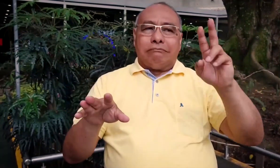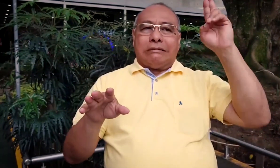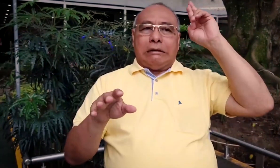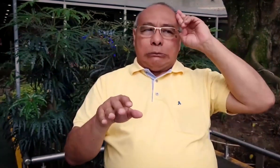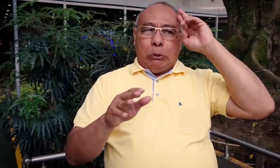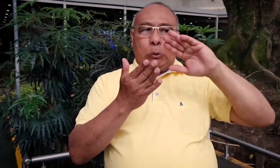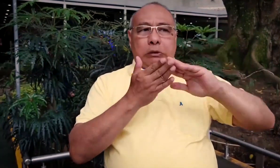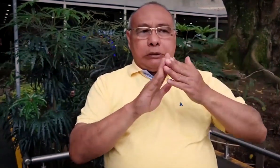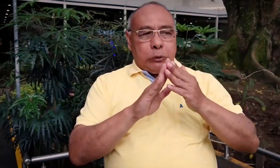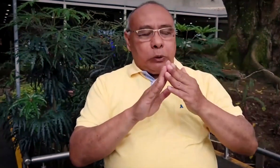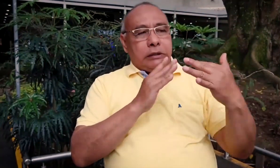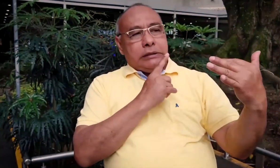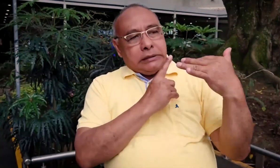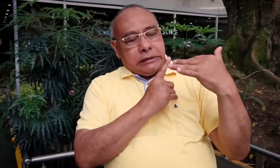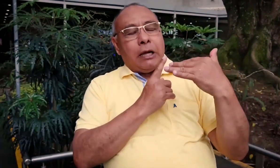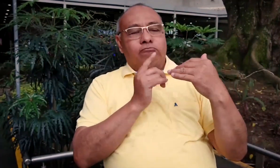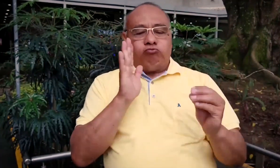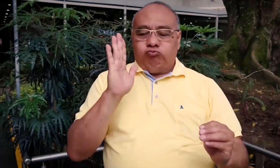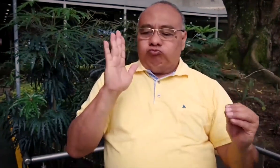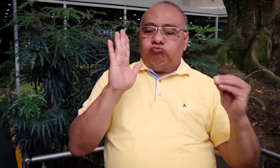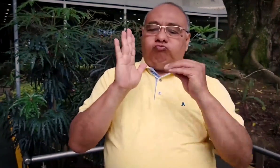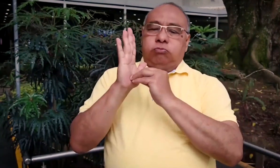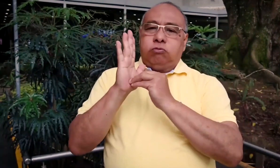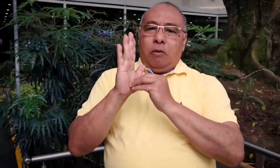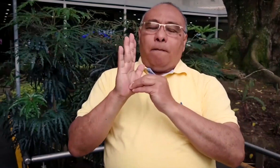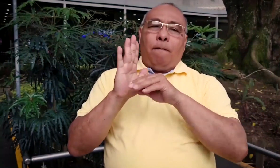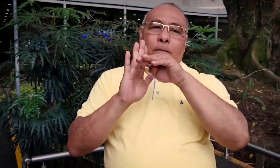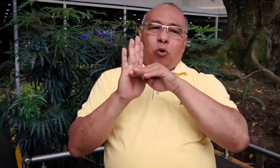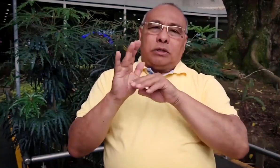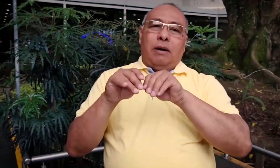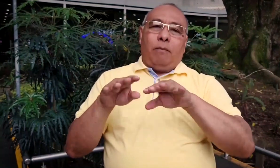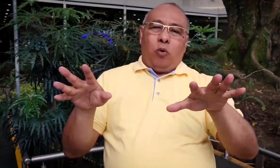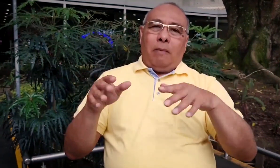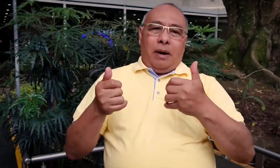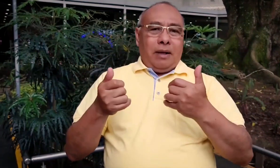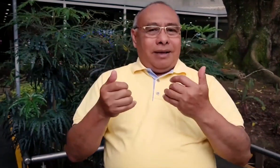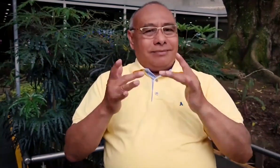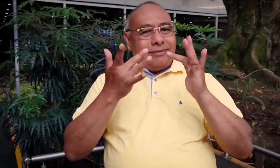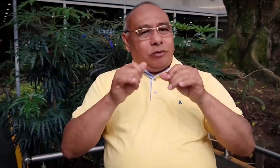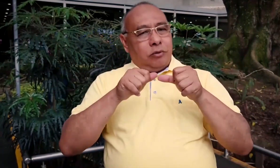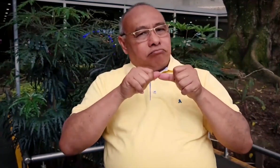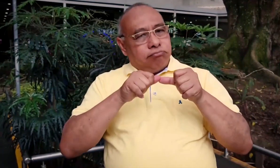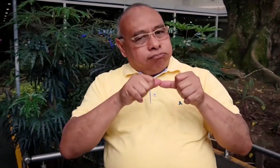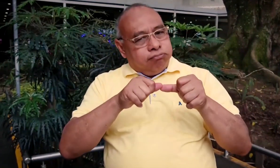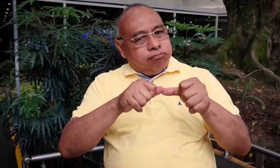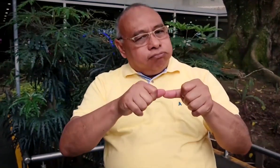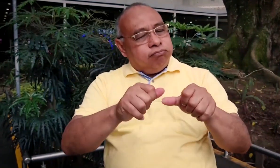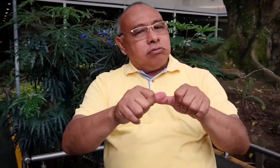gobierno, en el cual en las políticas públicas y gracias a la incidencia que había hecho la comunidad sorda de que se llevara a cabo el centro de relevo